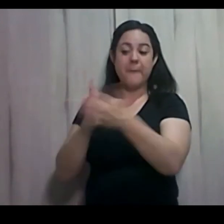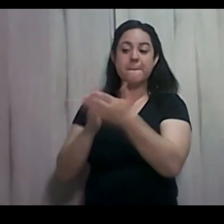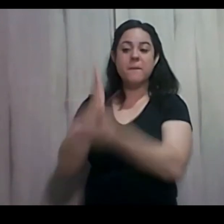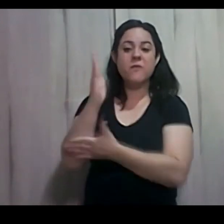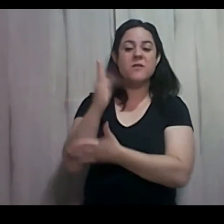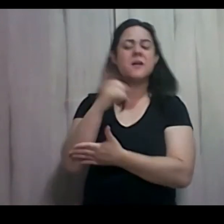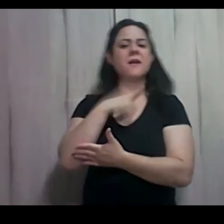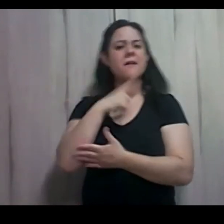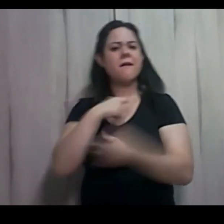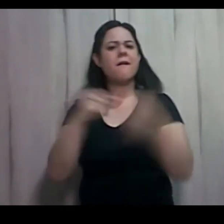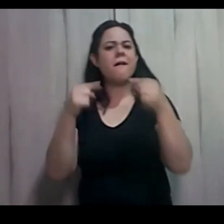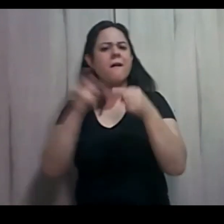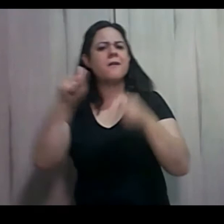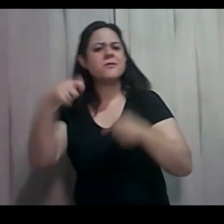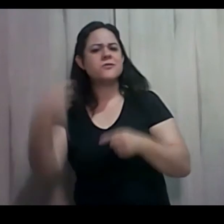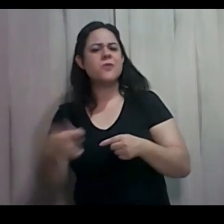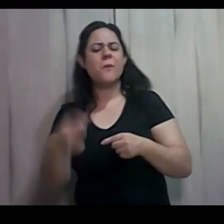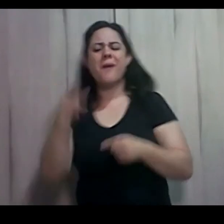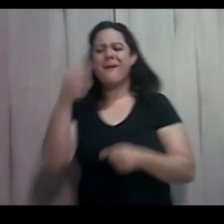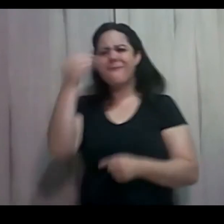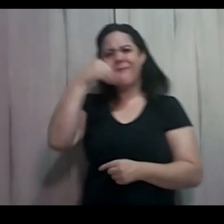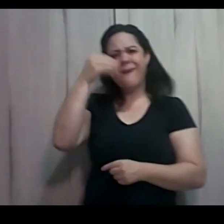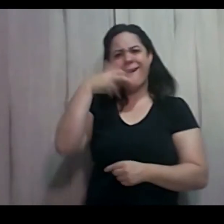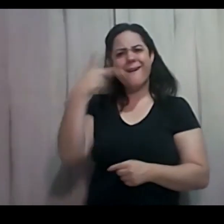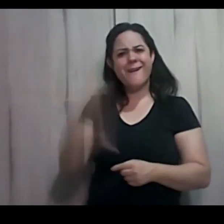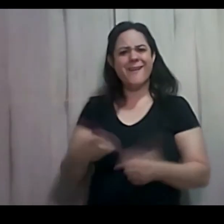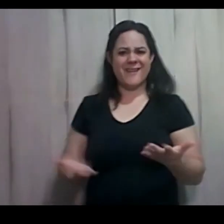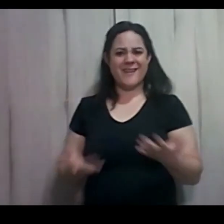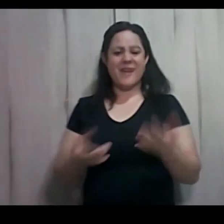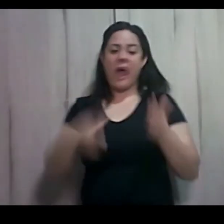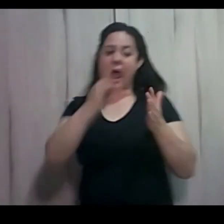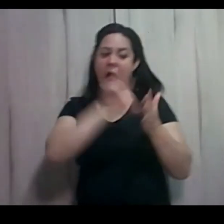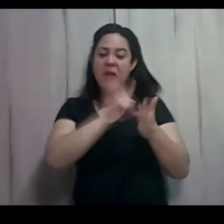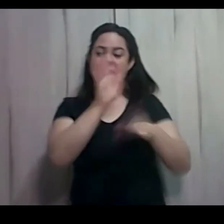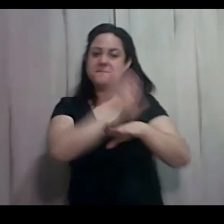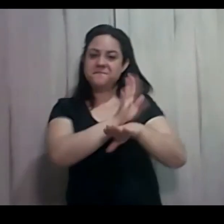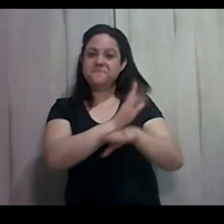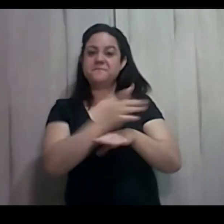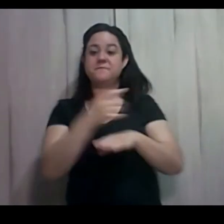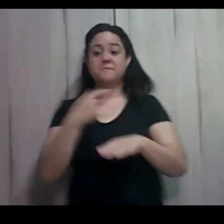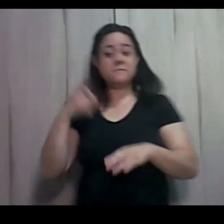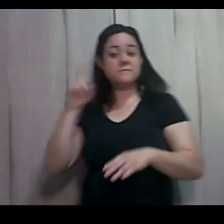com a sua fraqueza. Antes da gente gravar esse vídeo, eu e a Daniela estávamos conversando sobre isso.